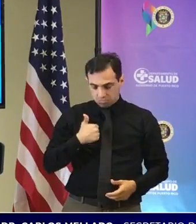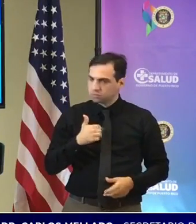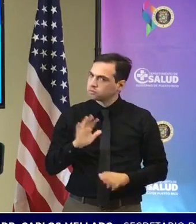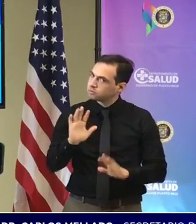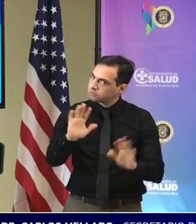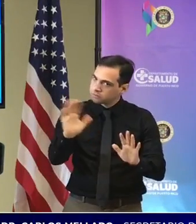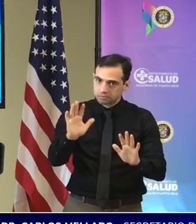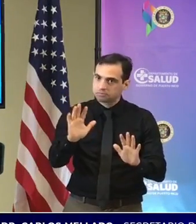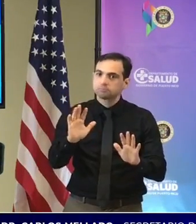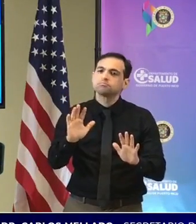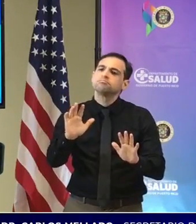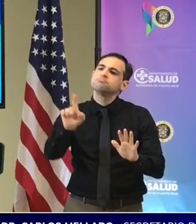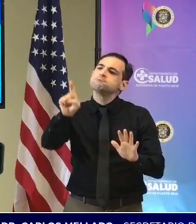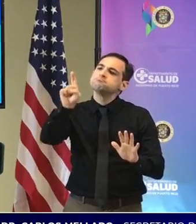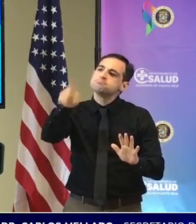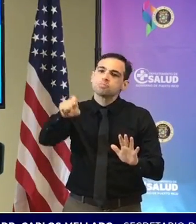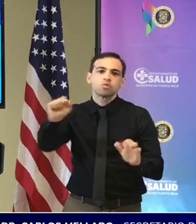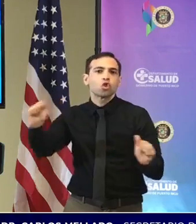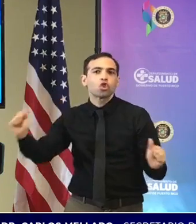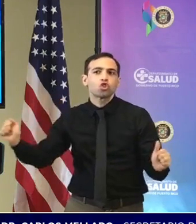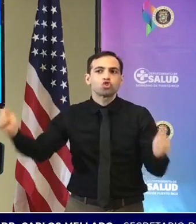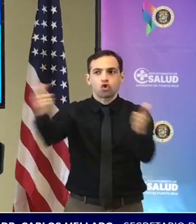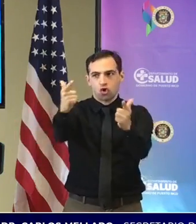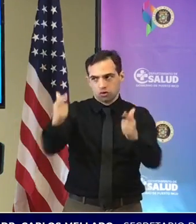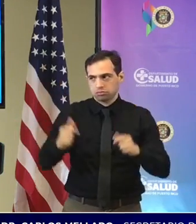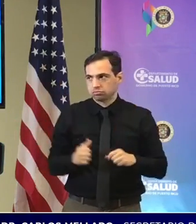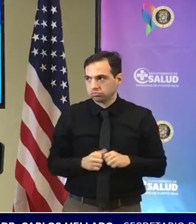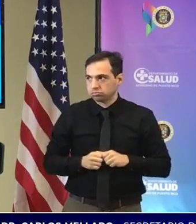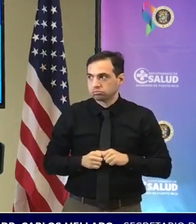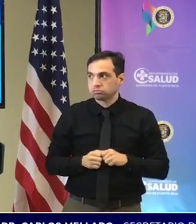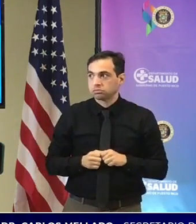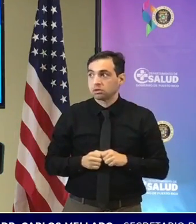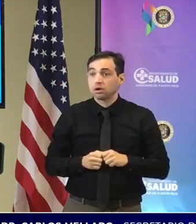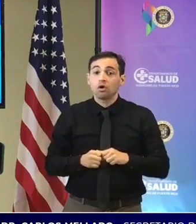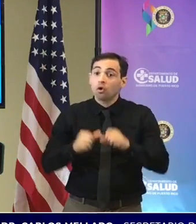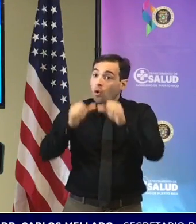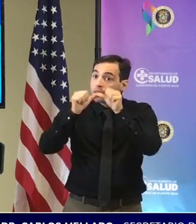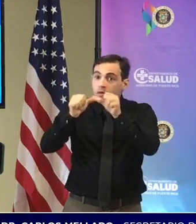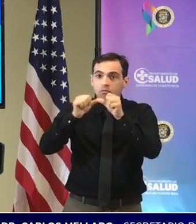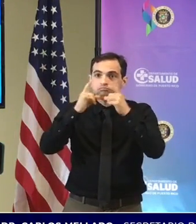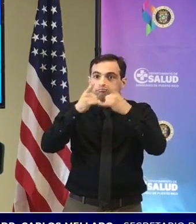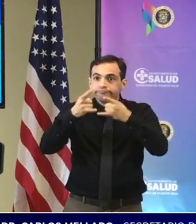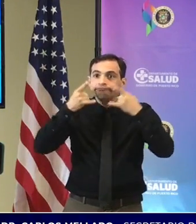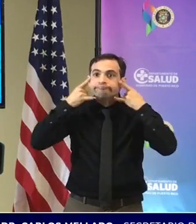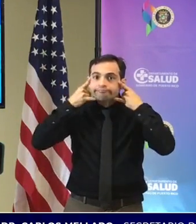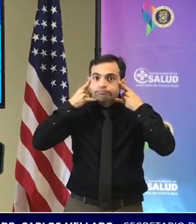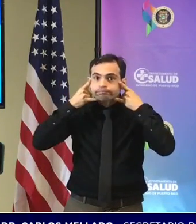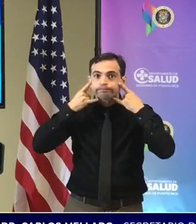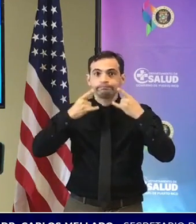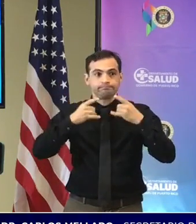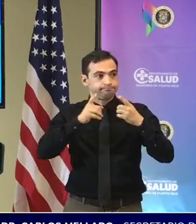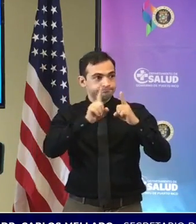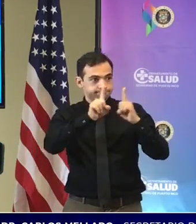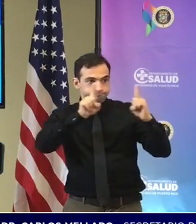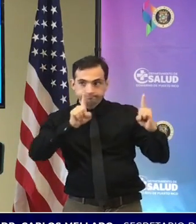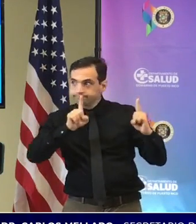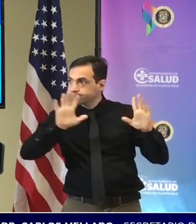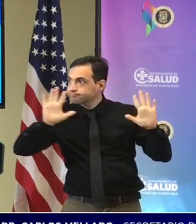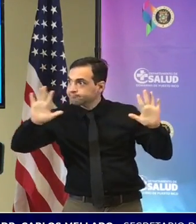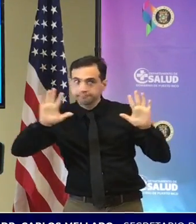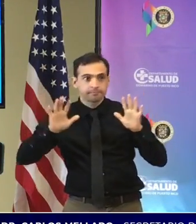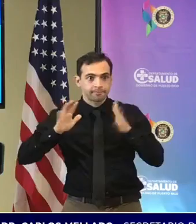dosis todo el mundo tiene que entender que seguimos con el uso de la mascarilla que seguimos con el lavado de mano